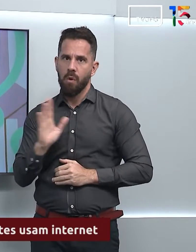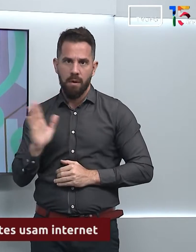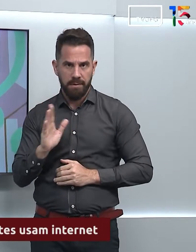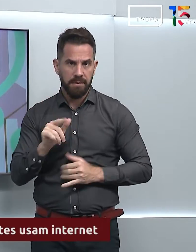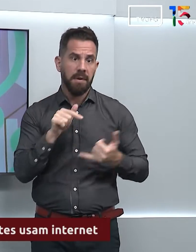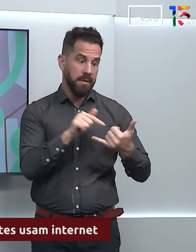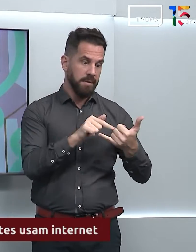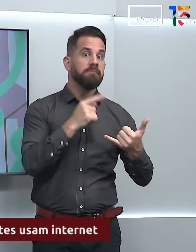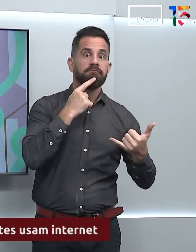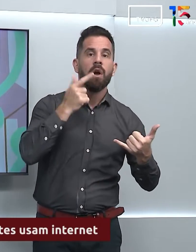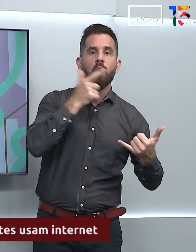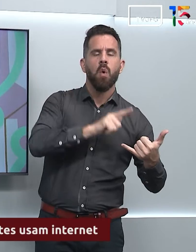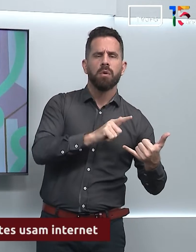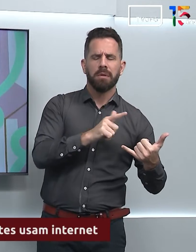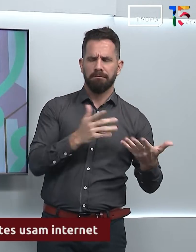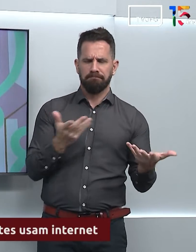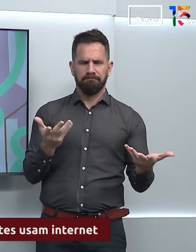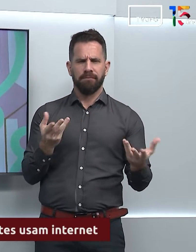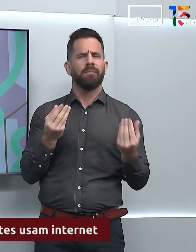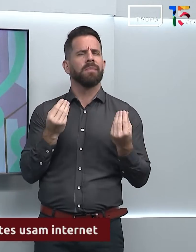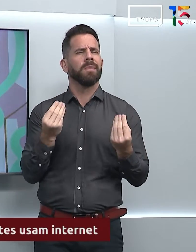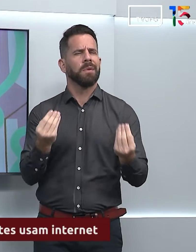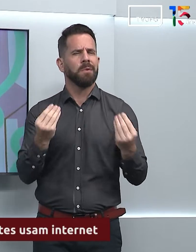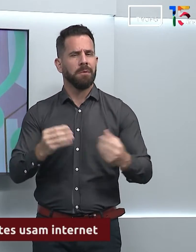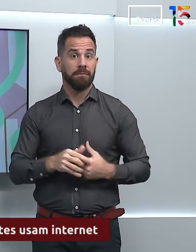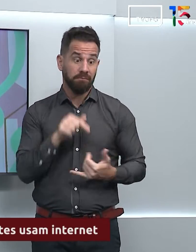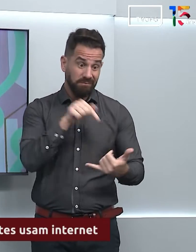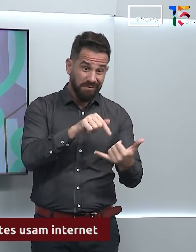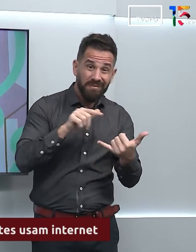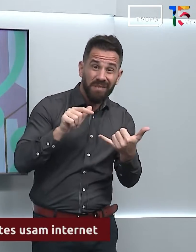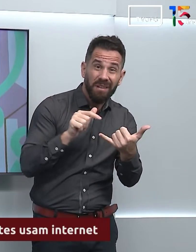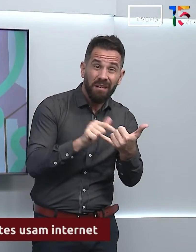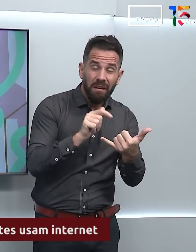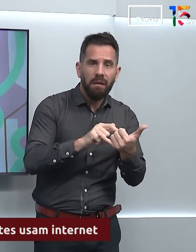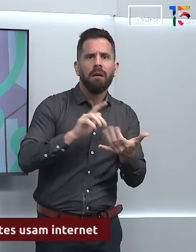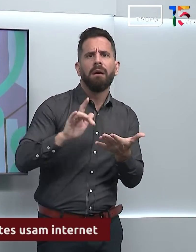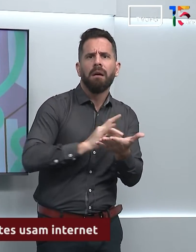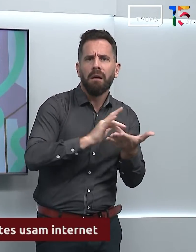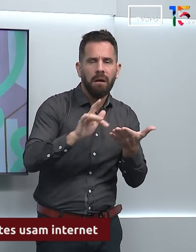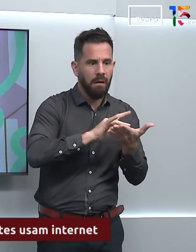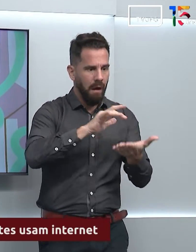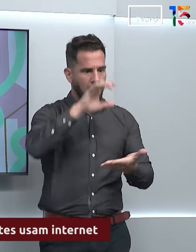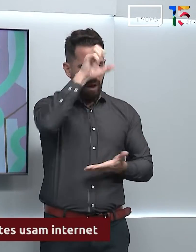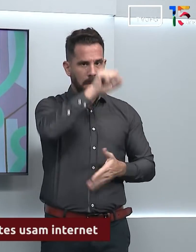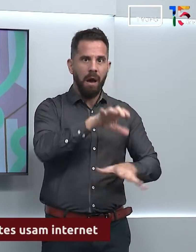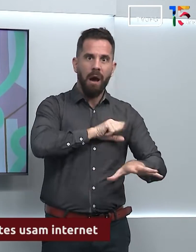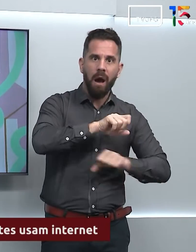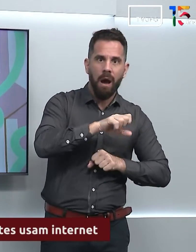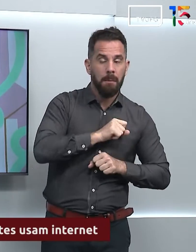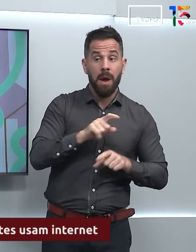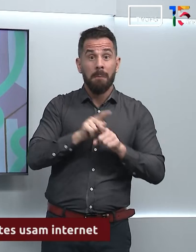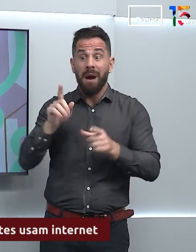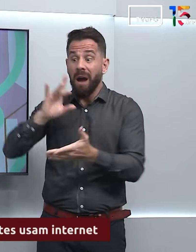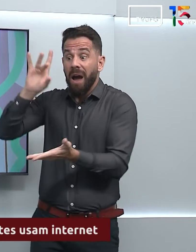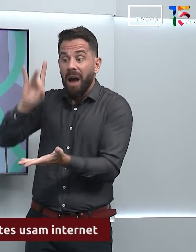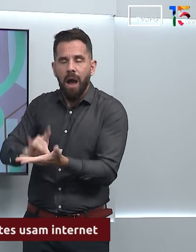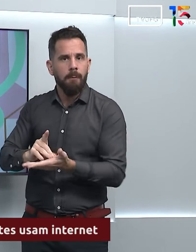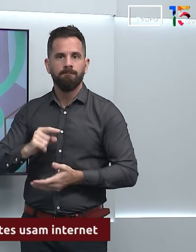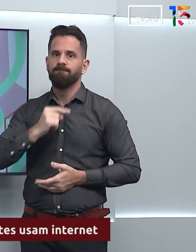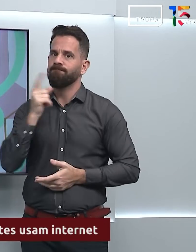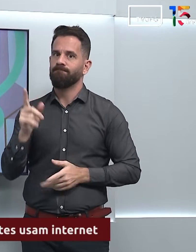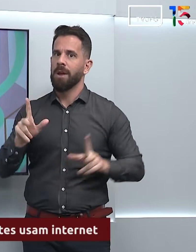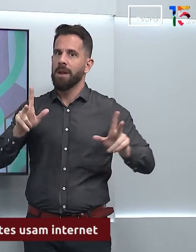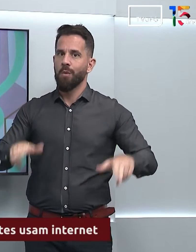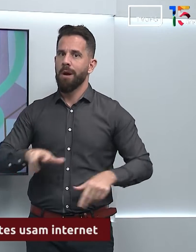forma virtual. Então, essa capacidade apreendida na tela, ela não é, ela não se relaciona exatamente ao mundo real. Isso é